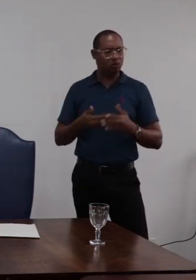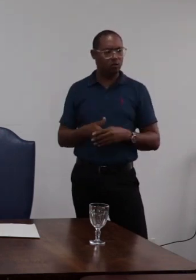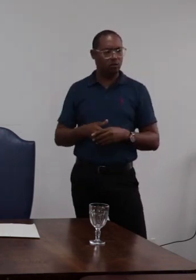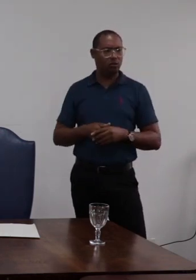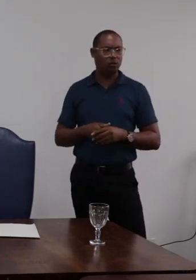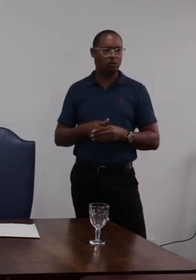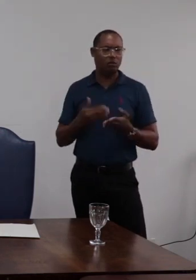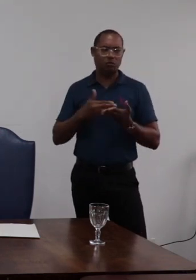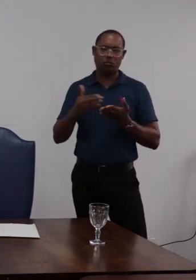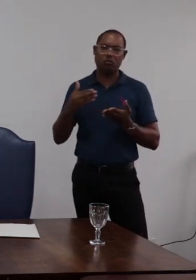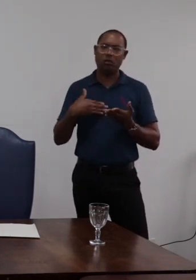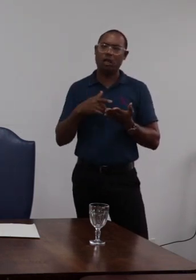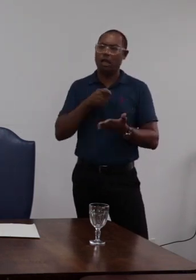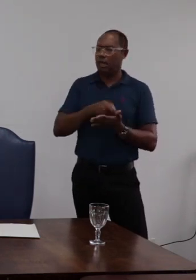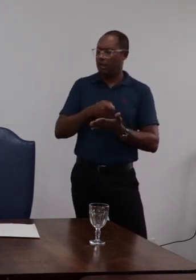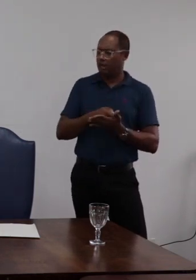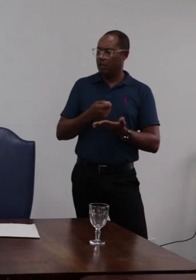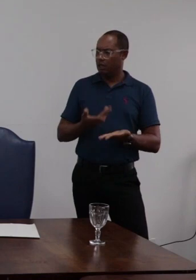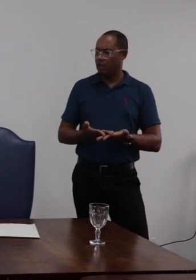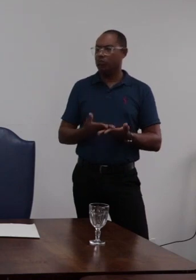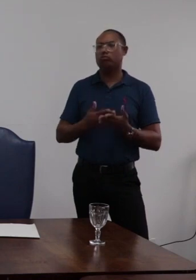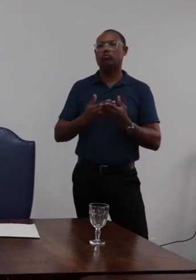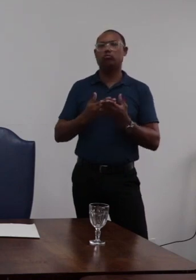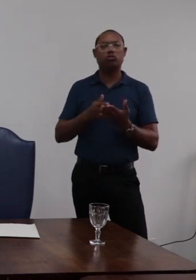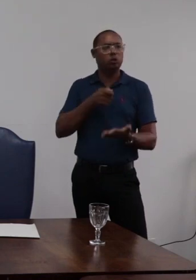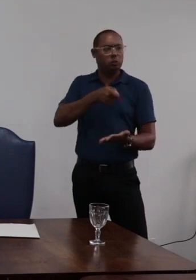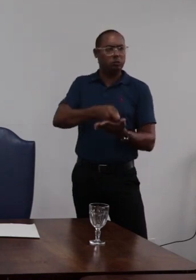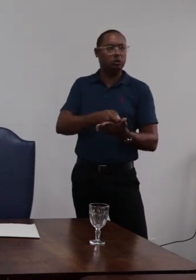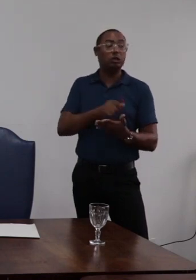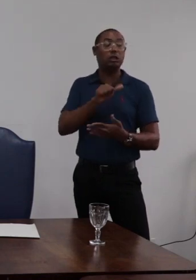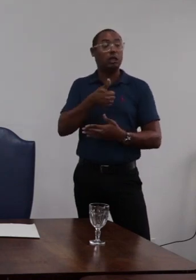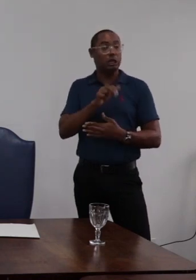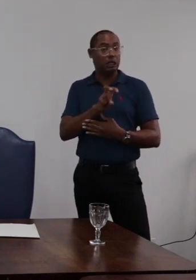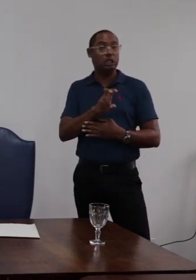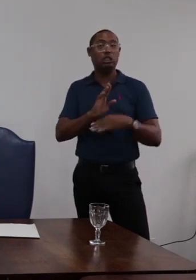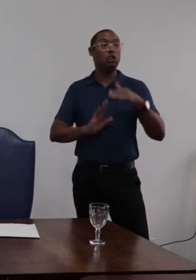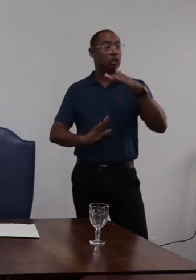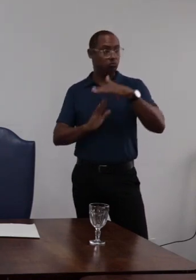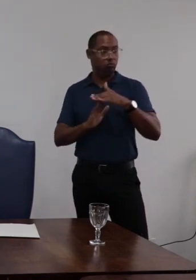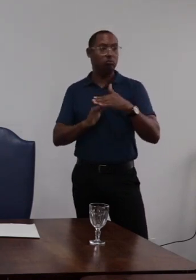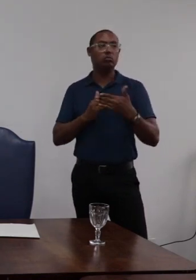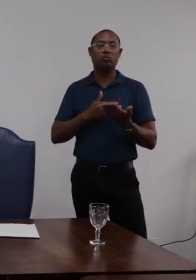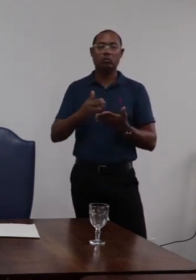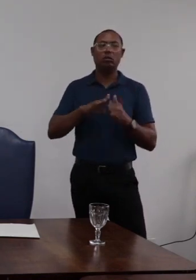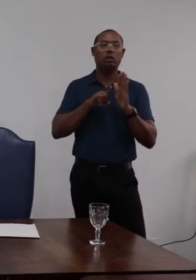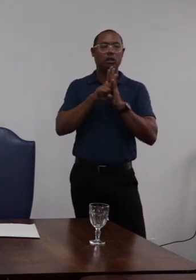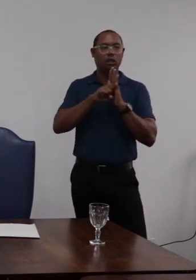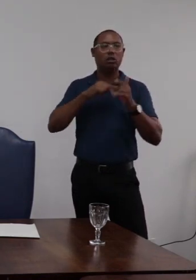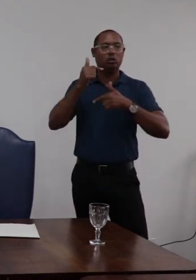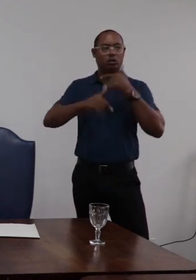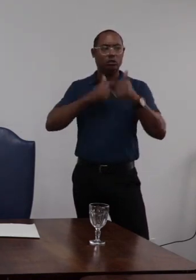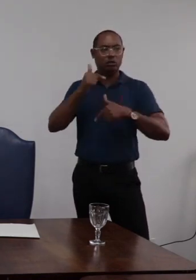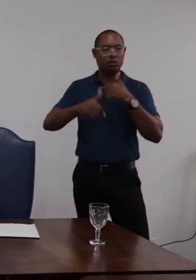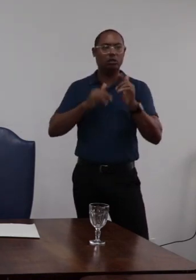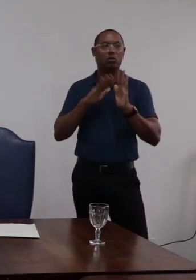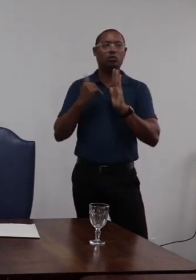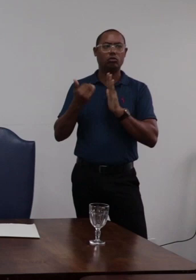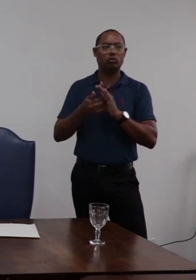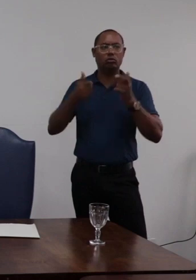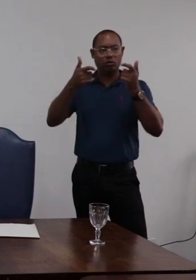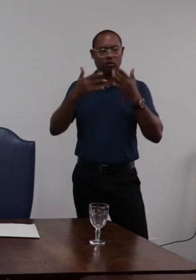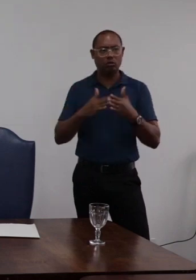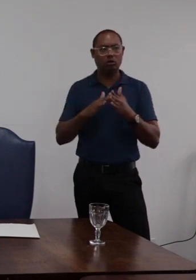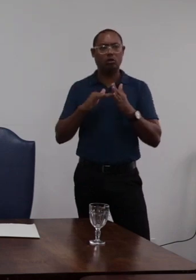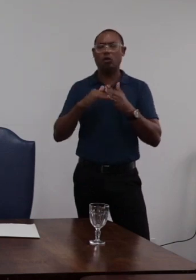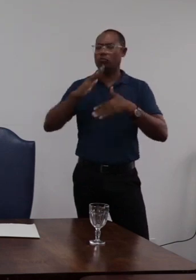imputando a pena de advertência e nós pela análise de todo o trabalho de tudo que compõe